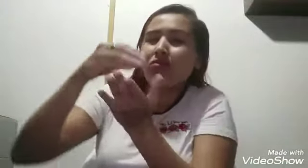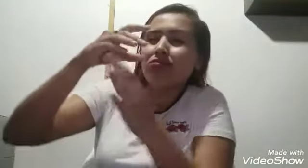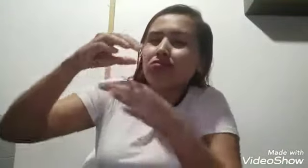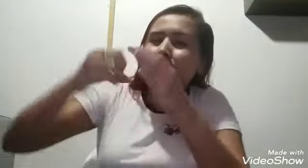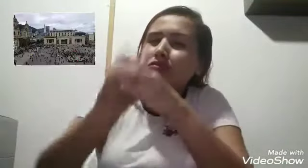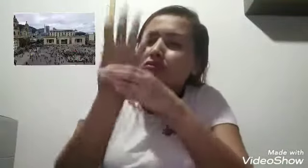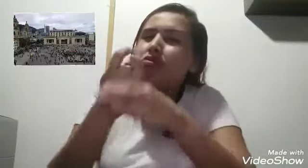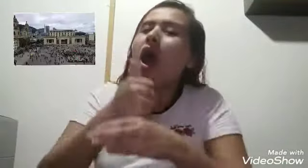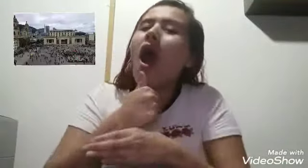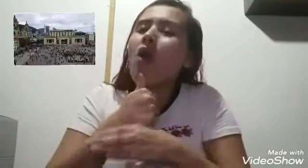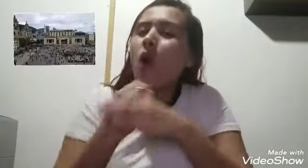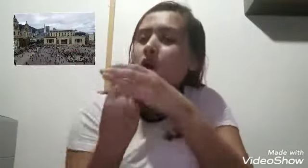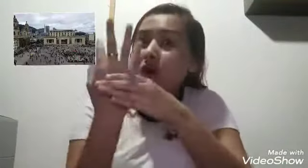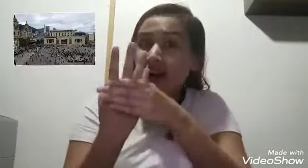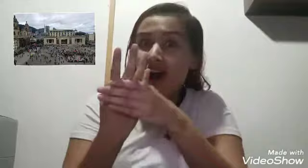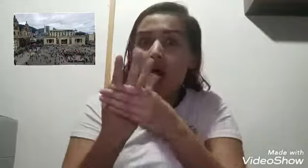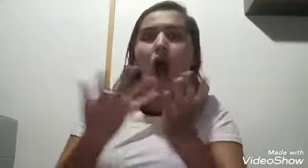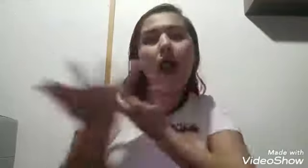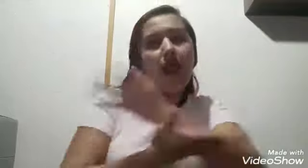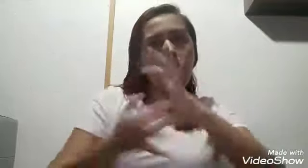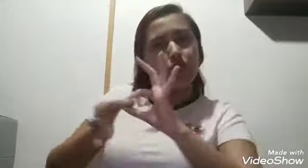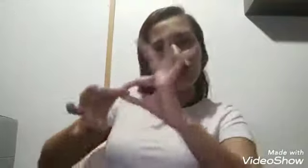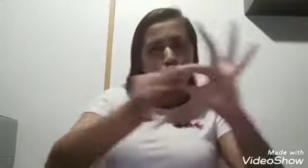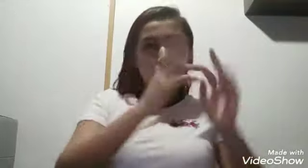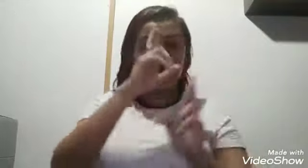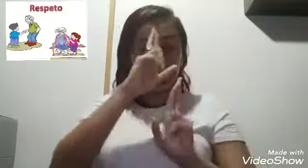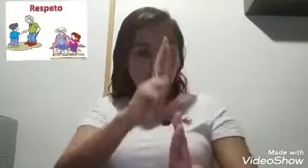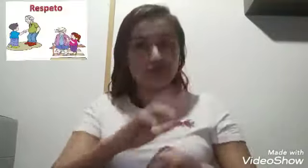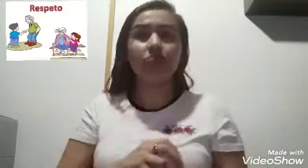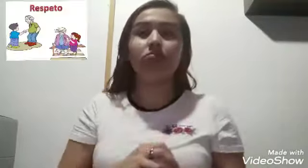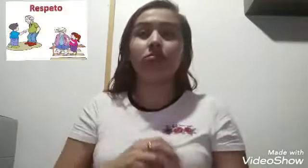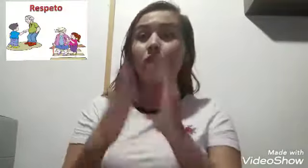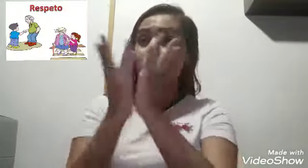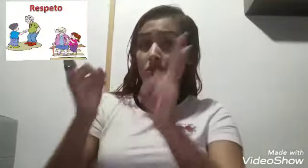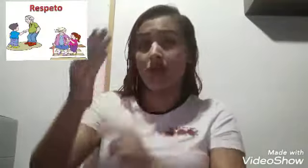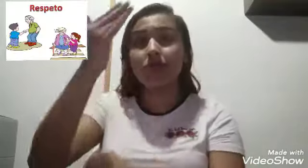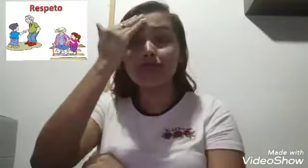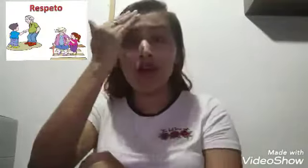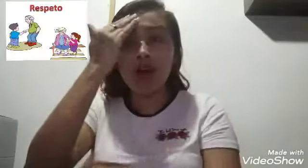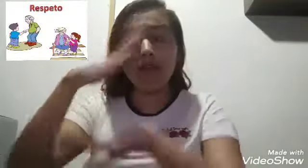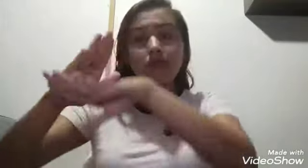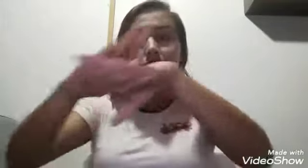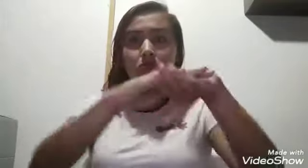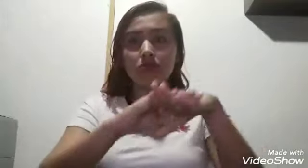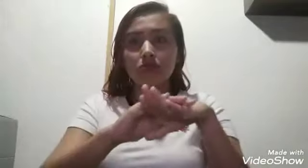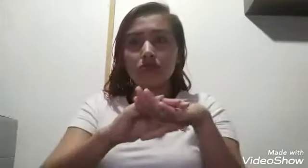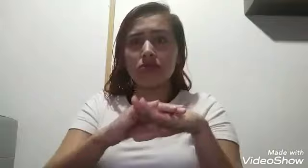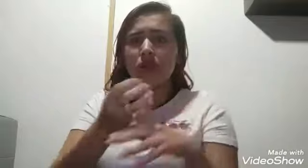comunes, como tal deben ser respetados. Los estudiantes deben saber que no es correcto que se tire de basura